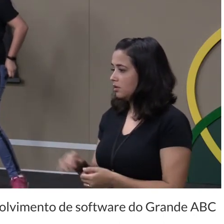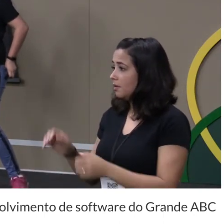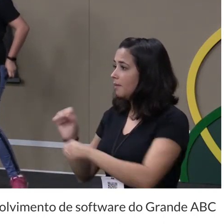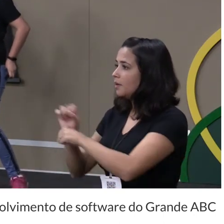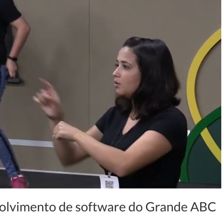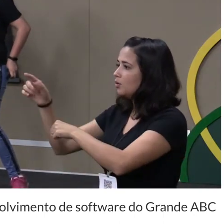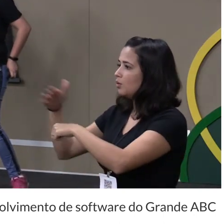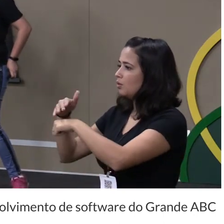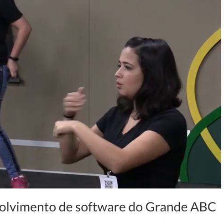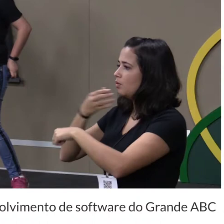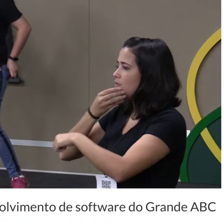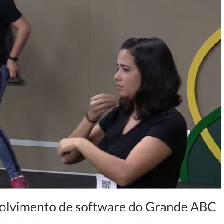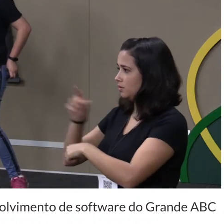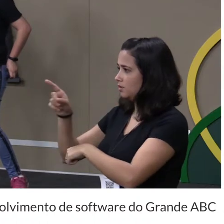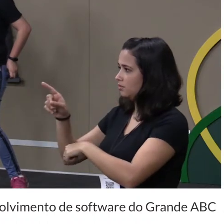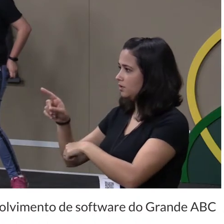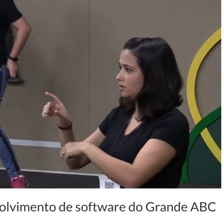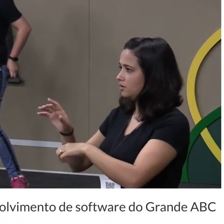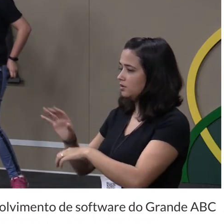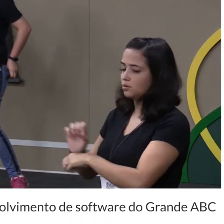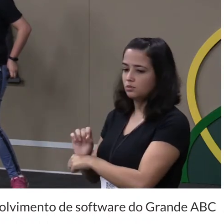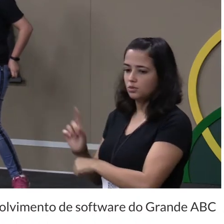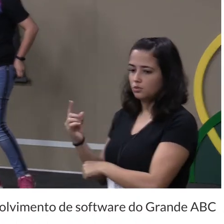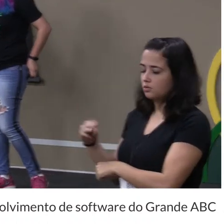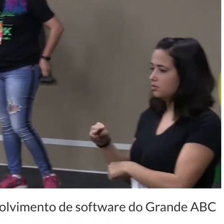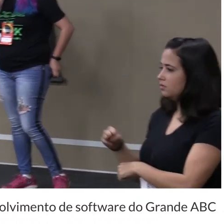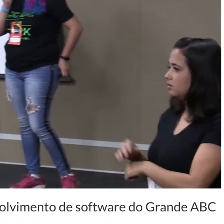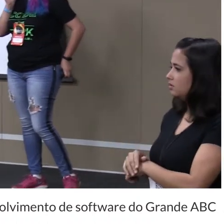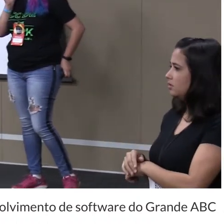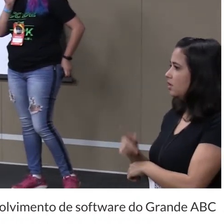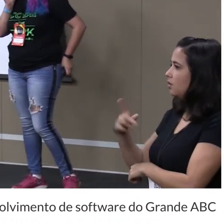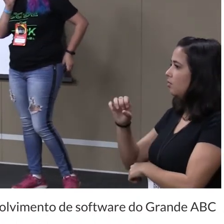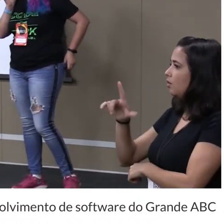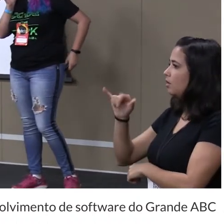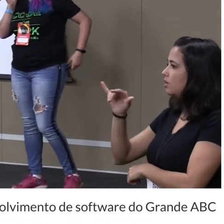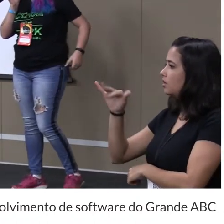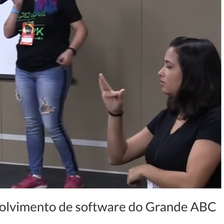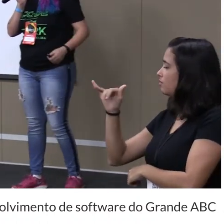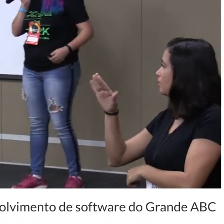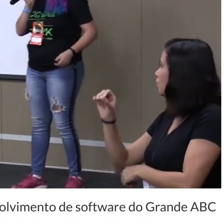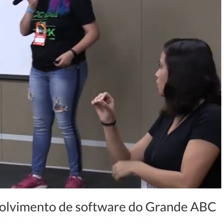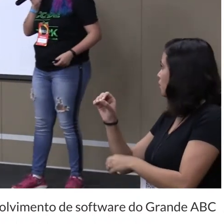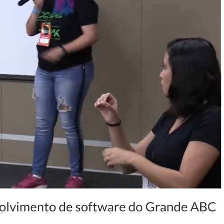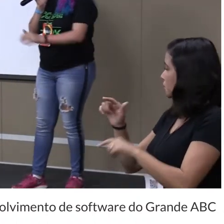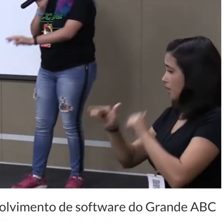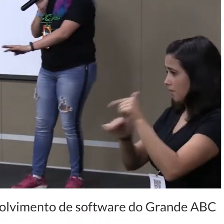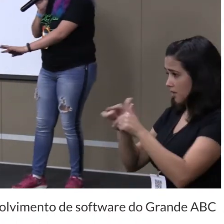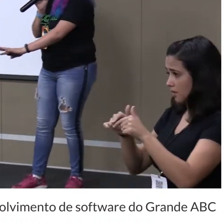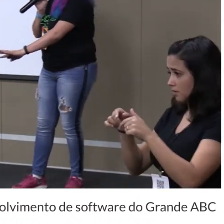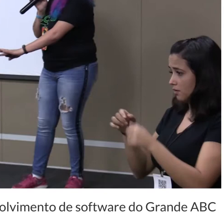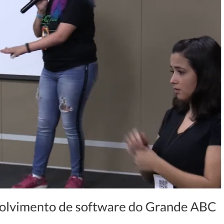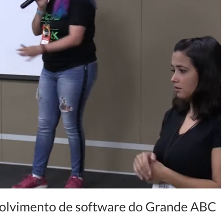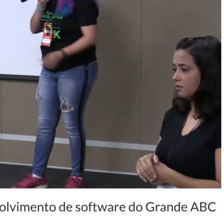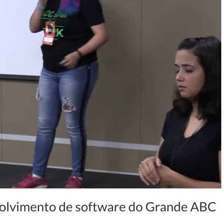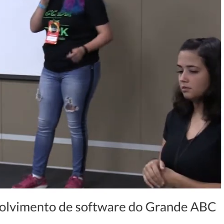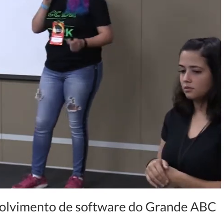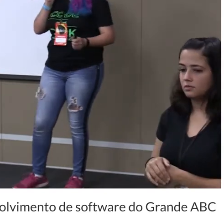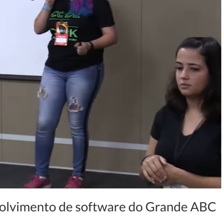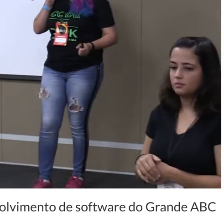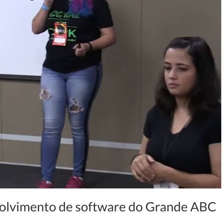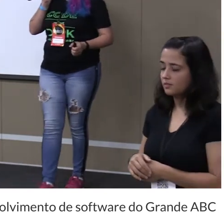funcionam também? com o Polyfill principalmente com o Polyfill é porque lá na empresa não, calma viu